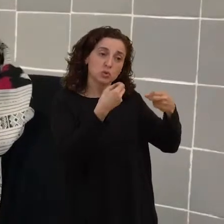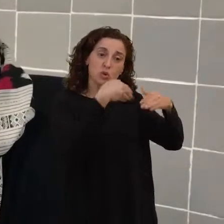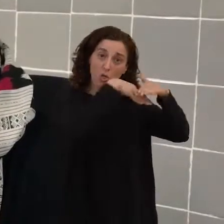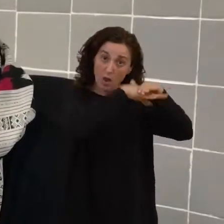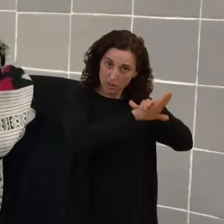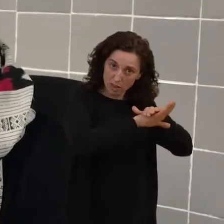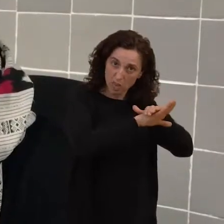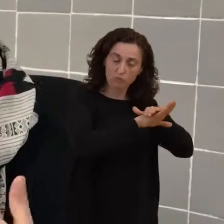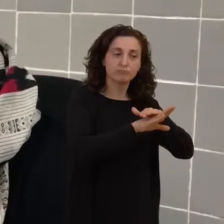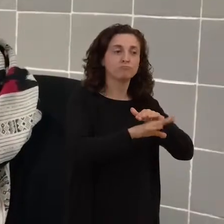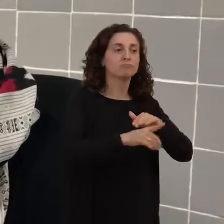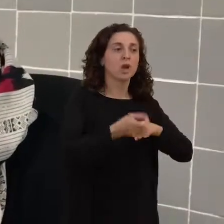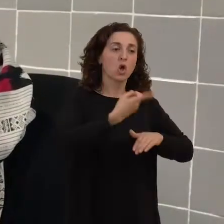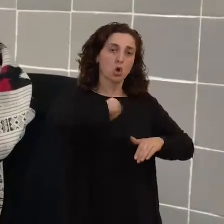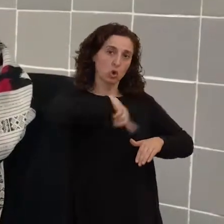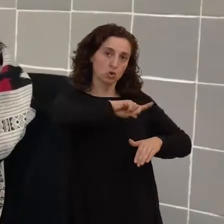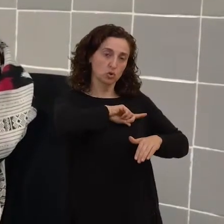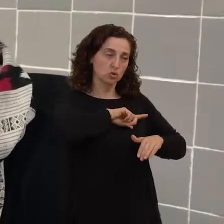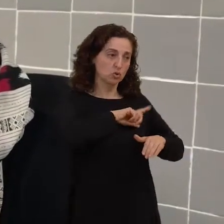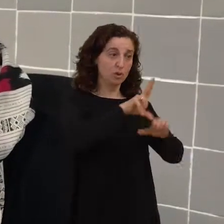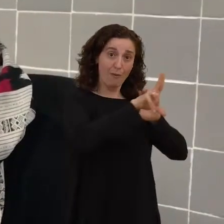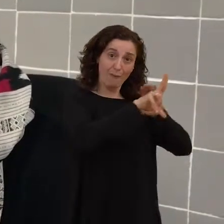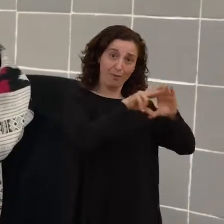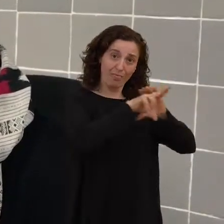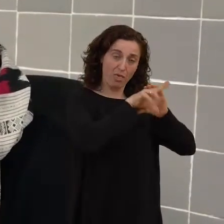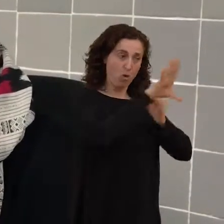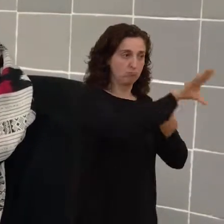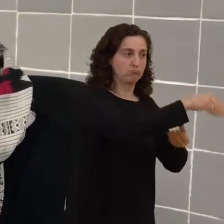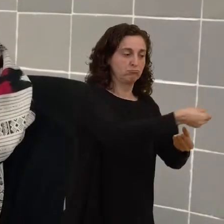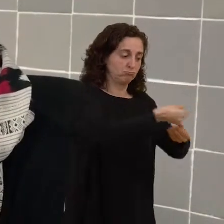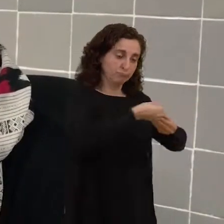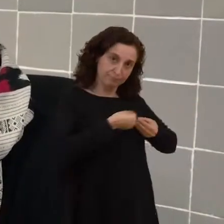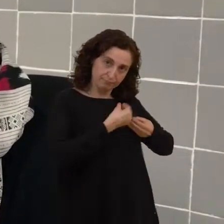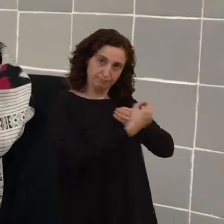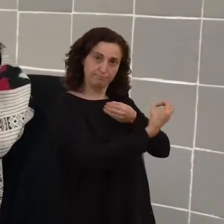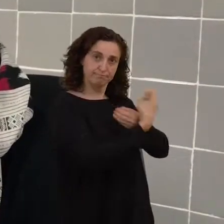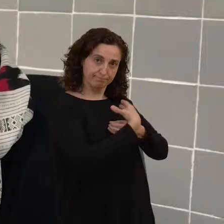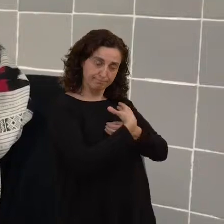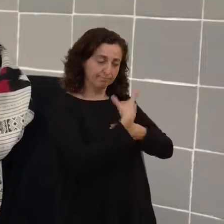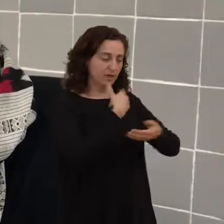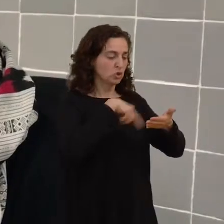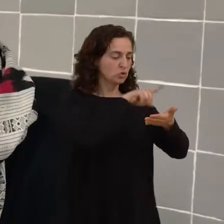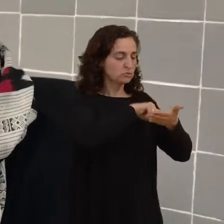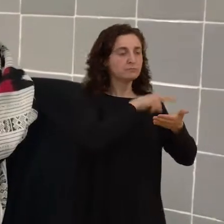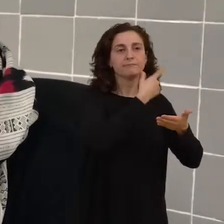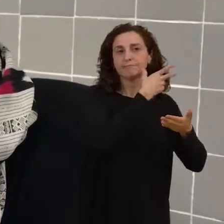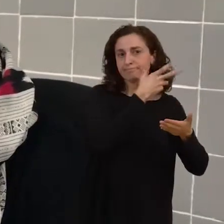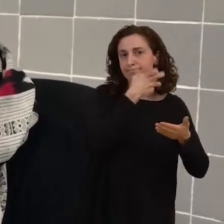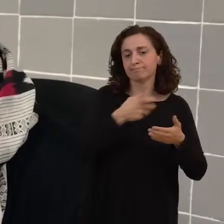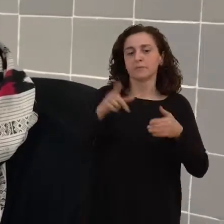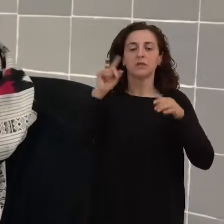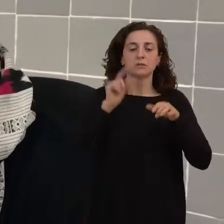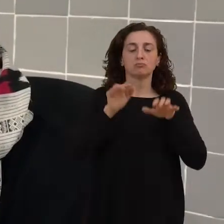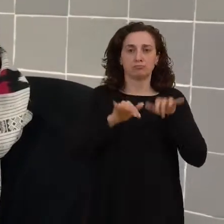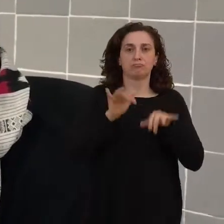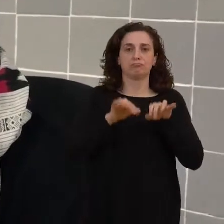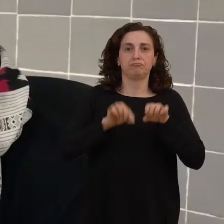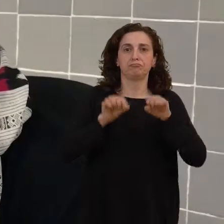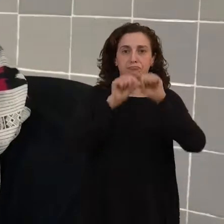nosotros recibimos el vídeo anteriormente, entonces lo que hacemos es transcribir todo el vídeo, comprobar que no